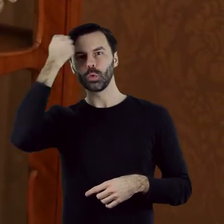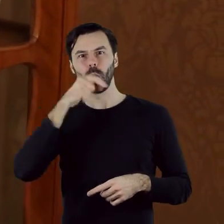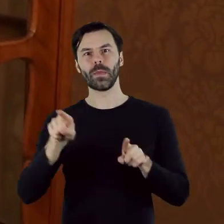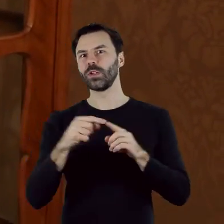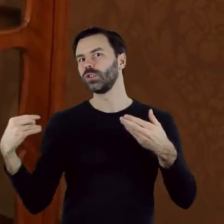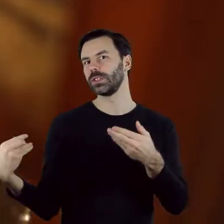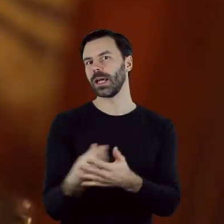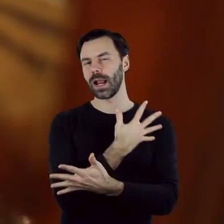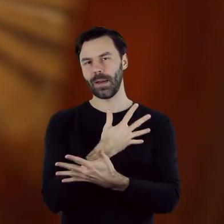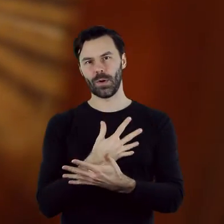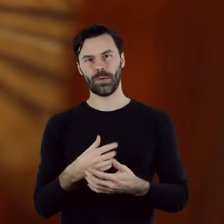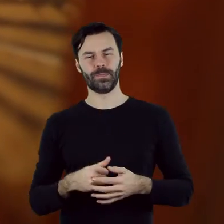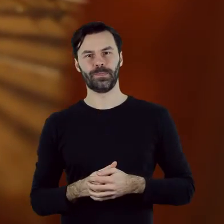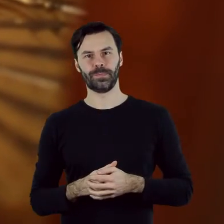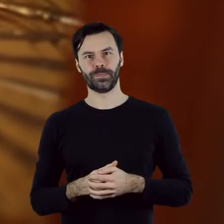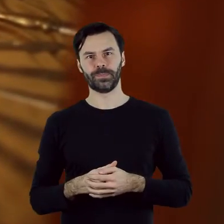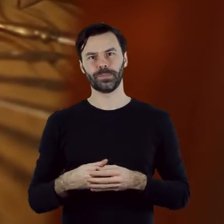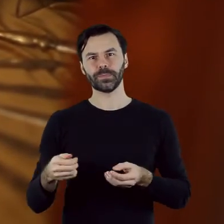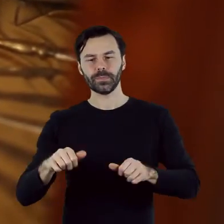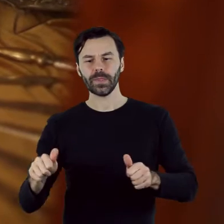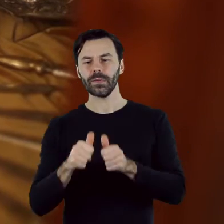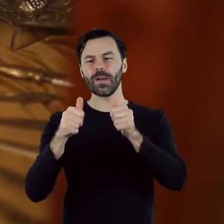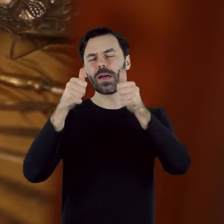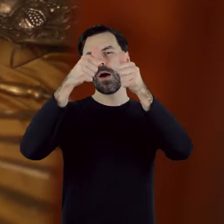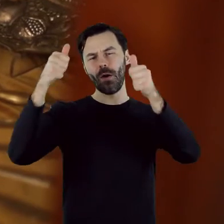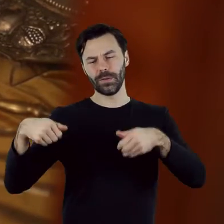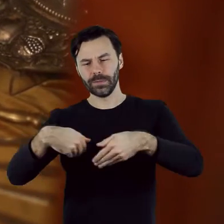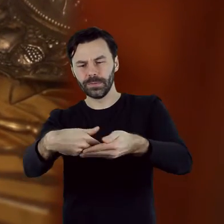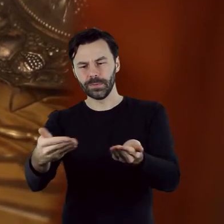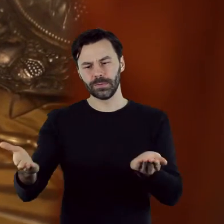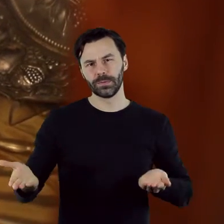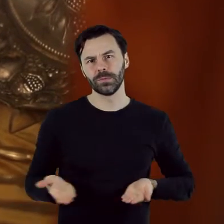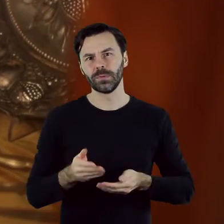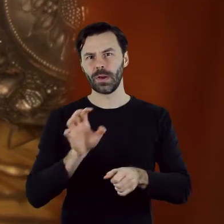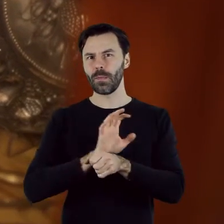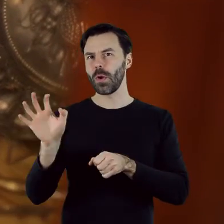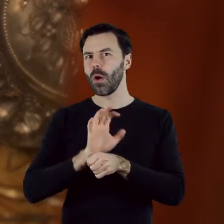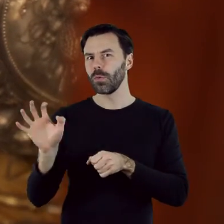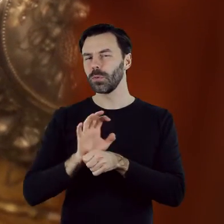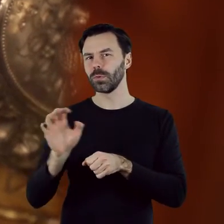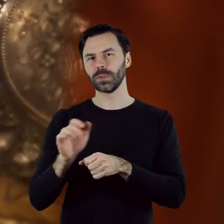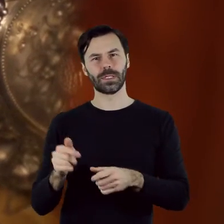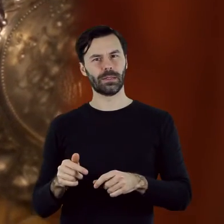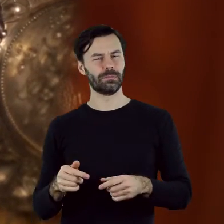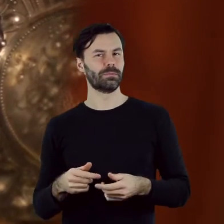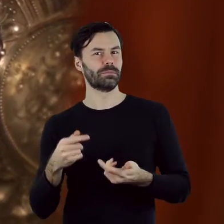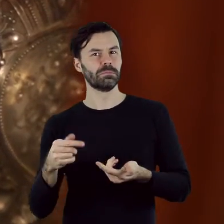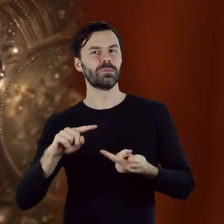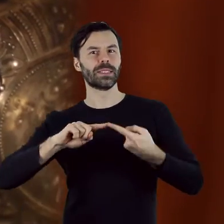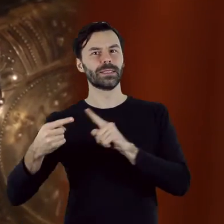Cynowe patery, wazony i czarki wykonane w znanych wytwórniach zdobią typowe dla secesyjnej stylistyki